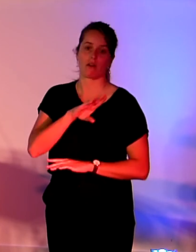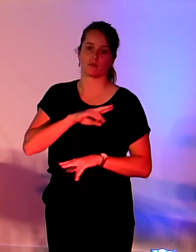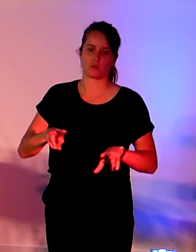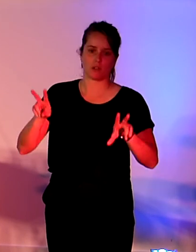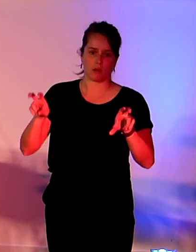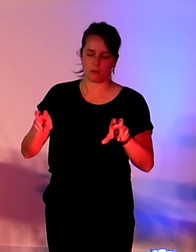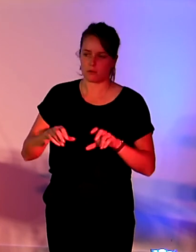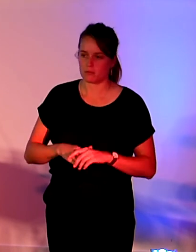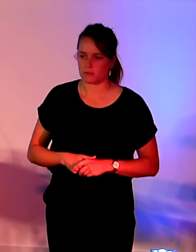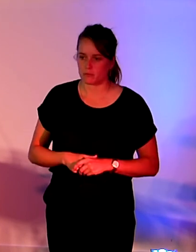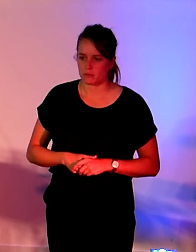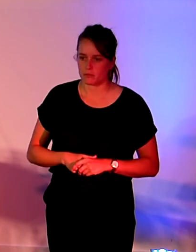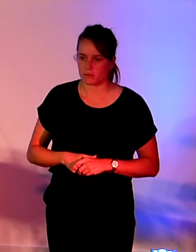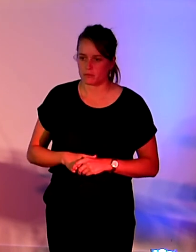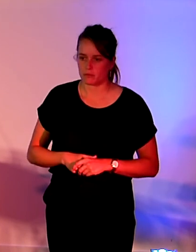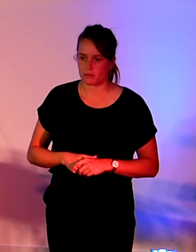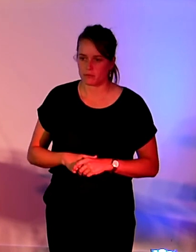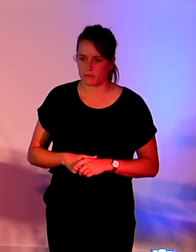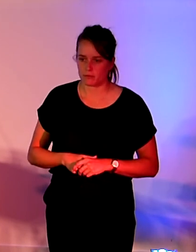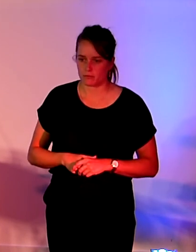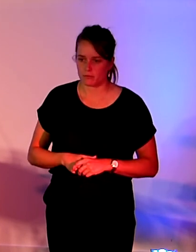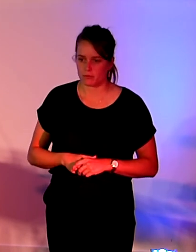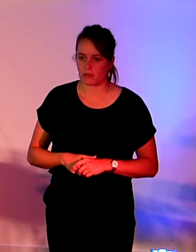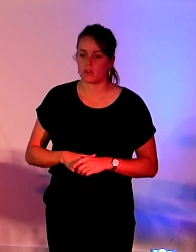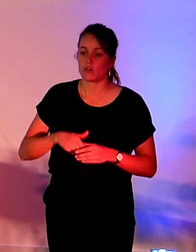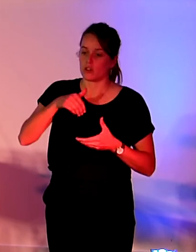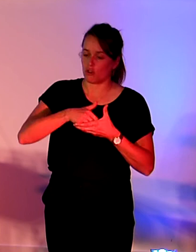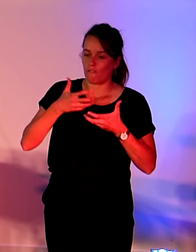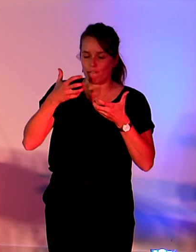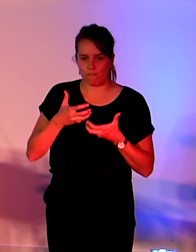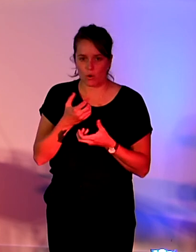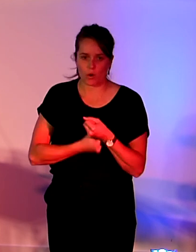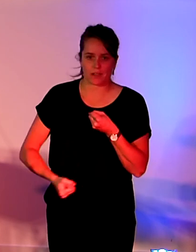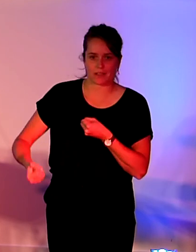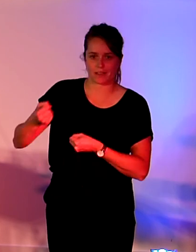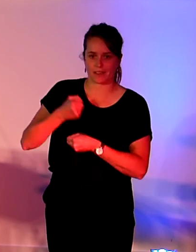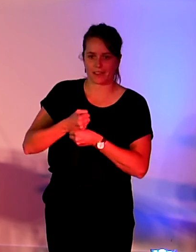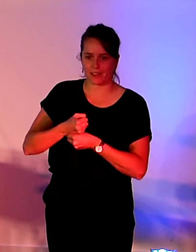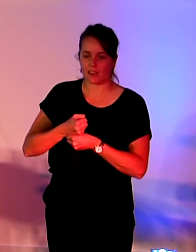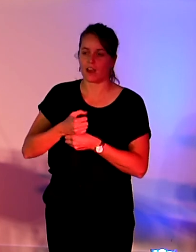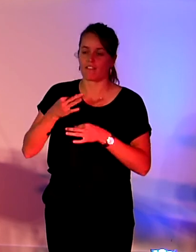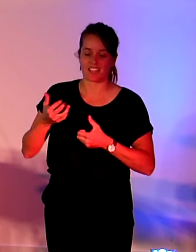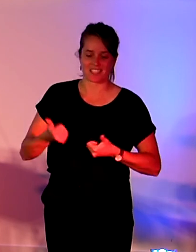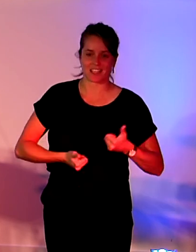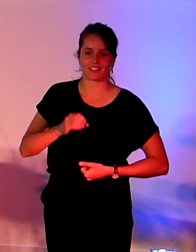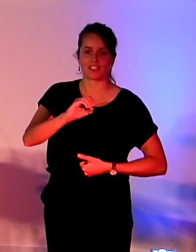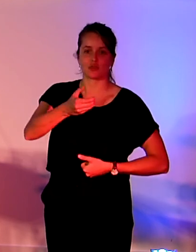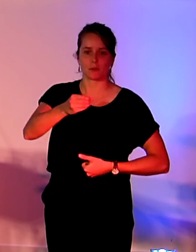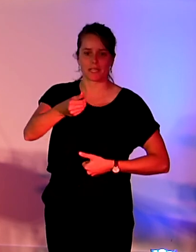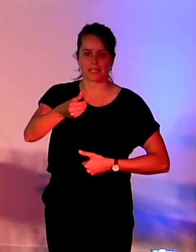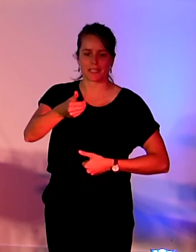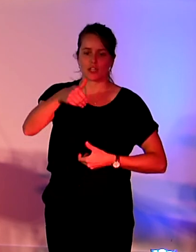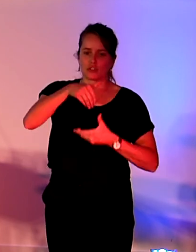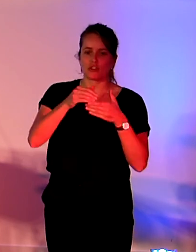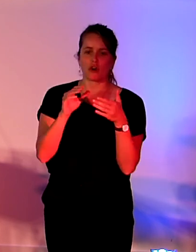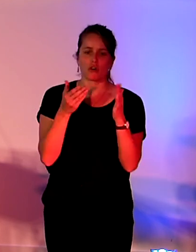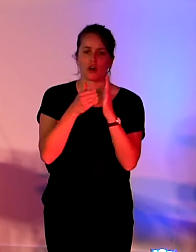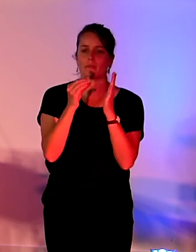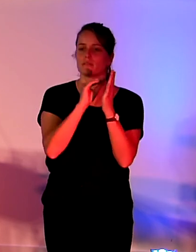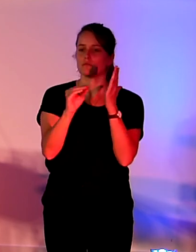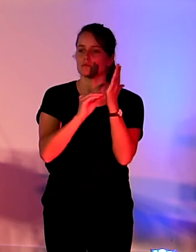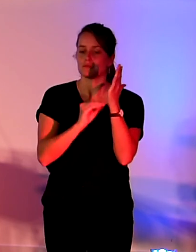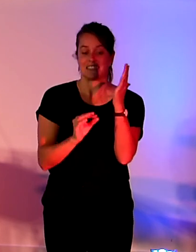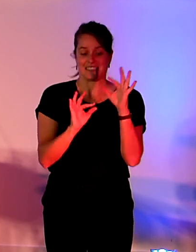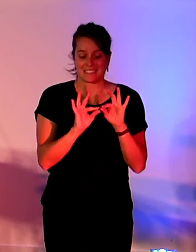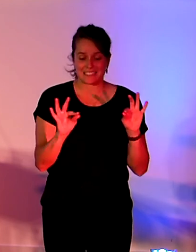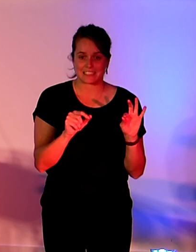d'un référentiel général d'éco-conception des services numériques. Donc, aujourd'hui, ce